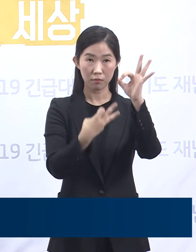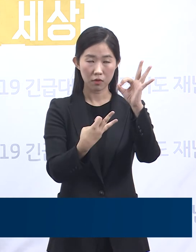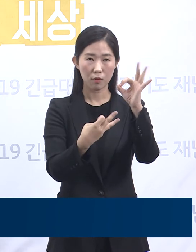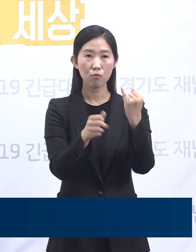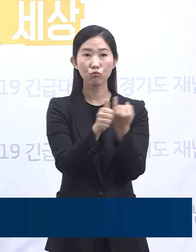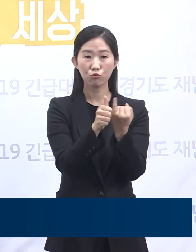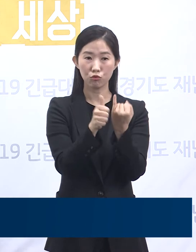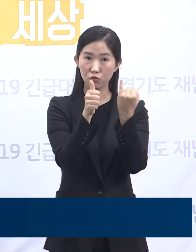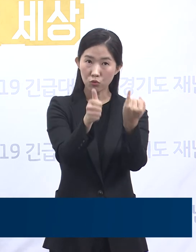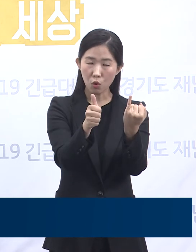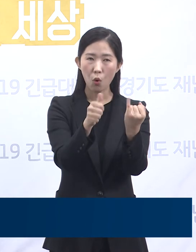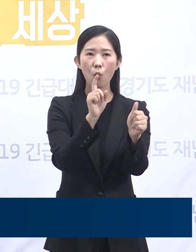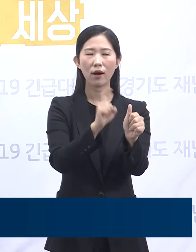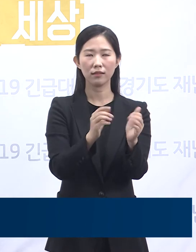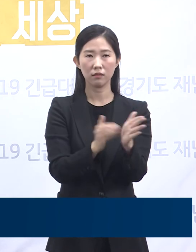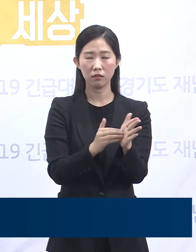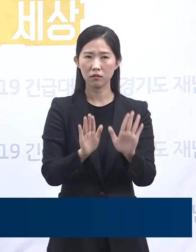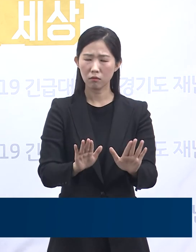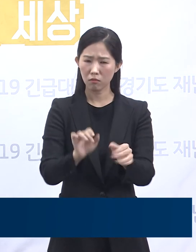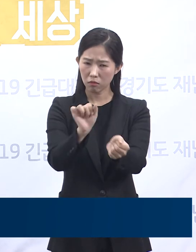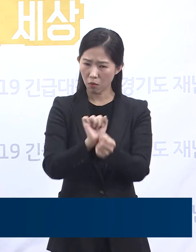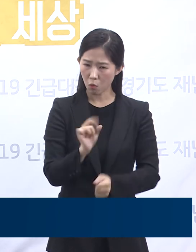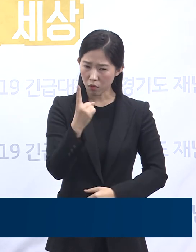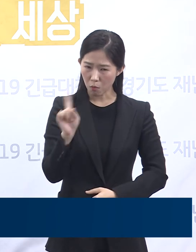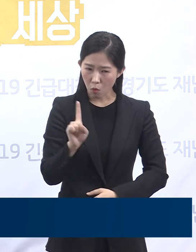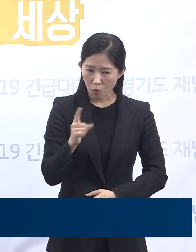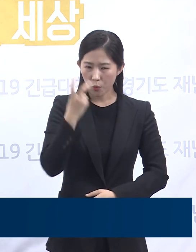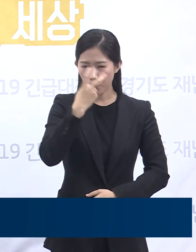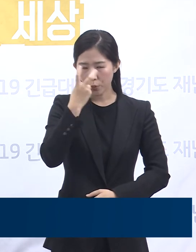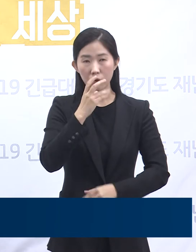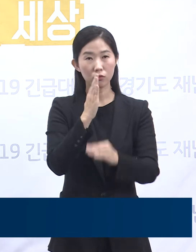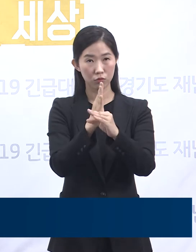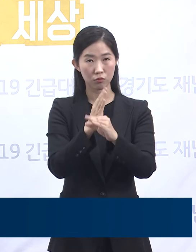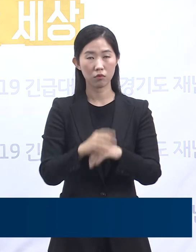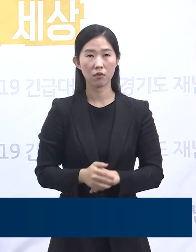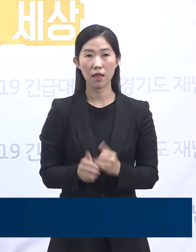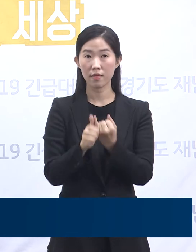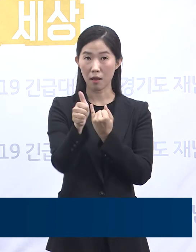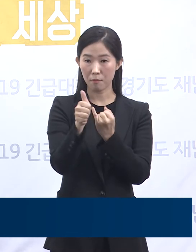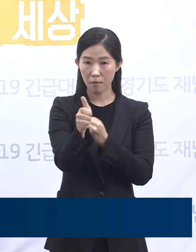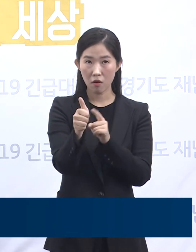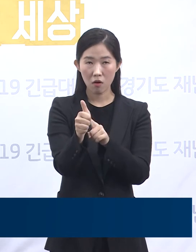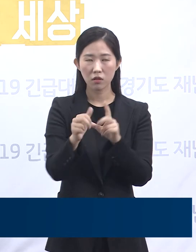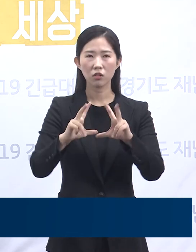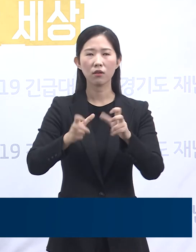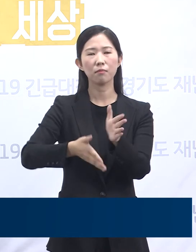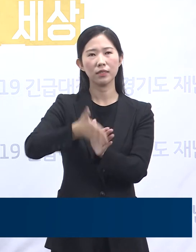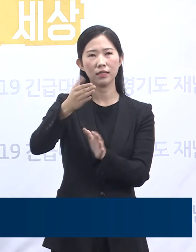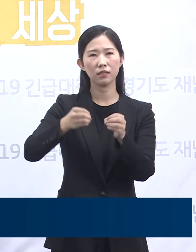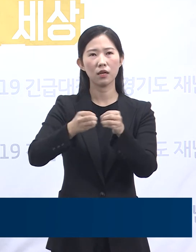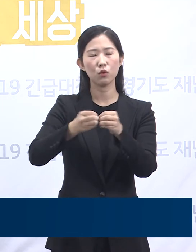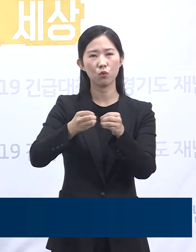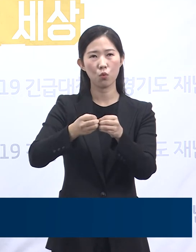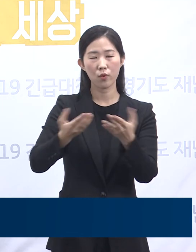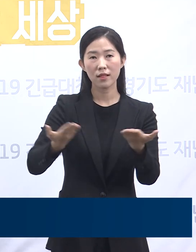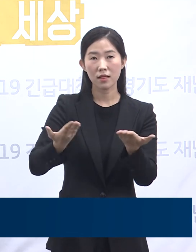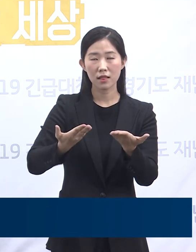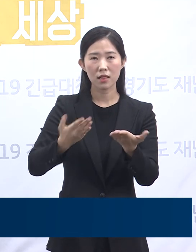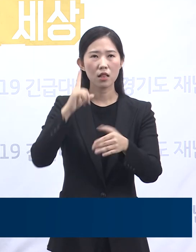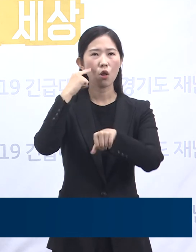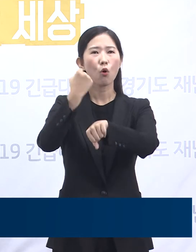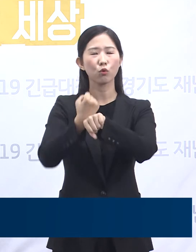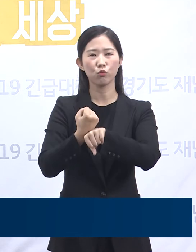확진 판정을 받아 현재 감염 경로를 파악 중입니다. 확진자 중 남편은 성남시에 소재한 제조업체 연구소에 근무 중인